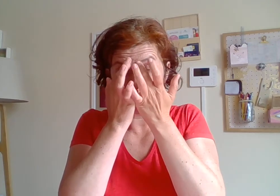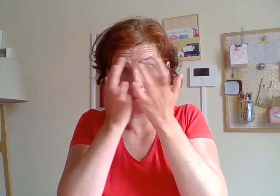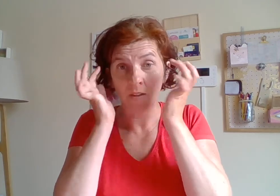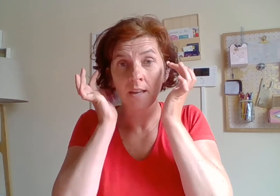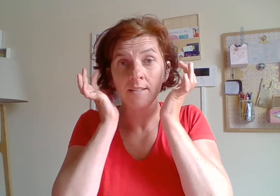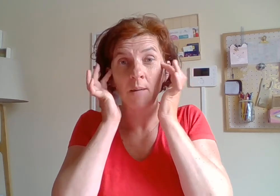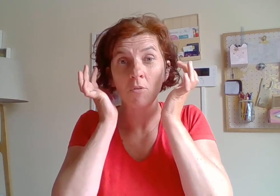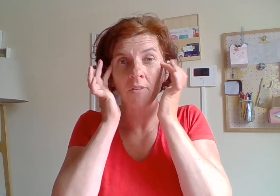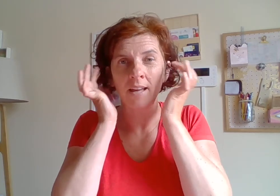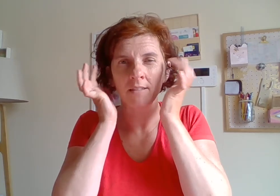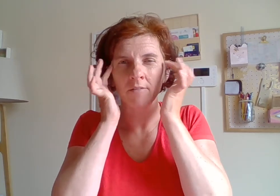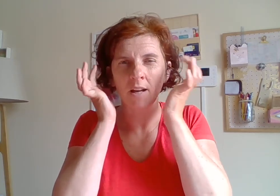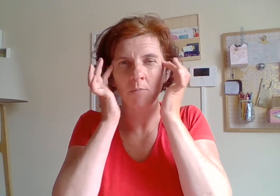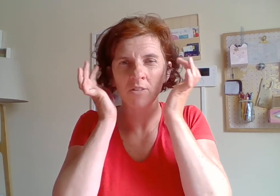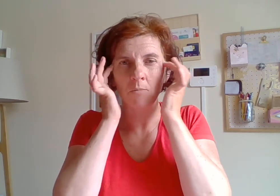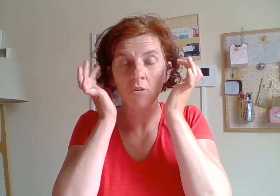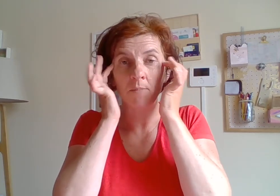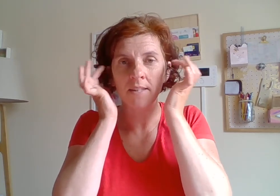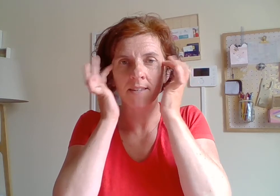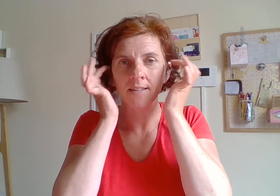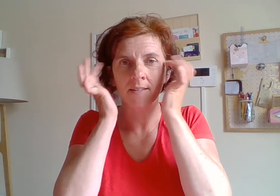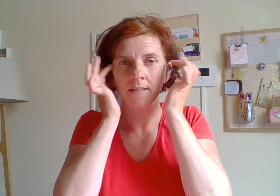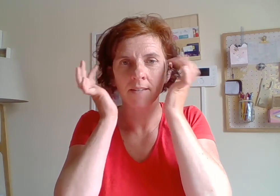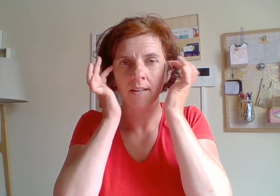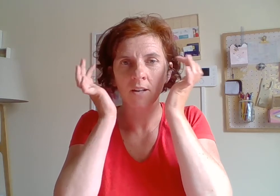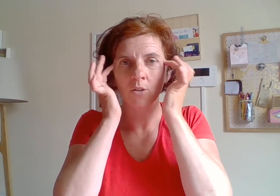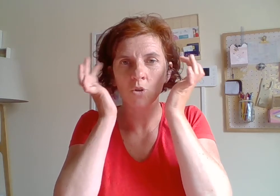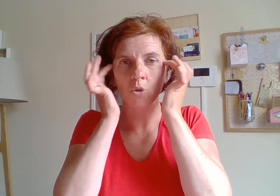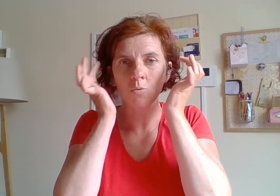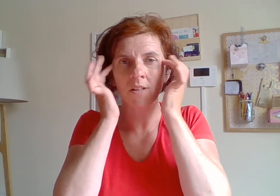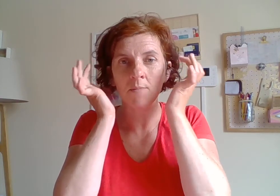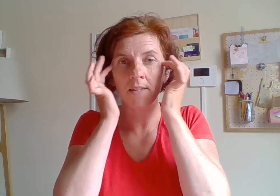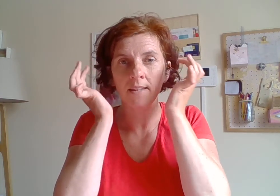Ça me freine. Vraiment, ça me limite. Je suis limitée.